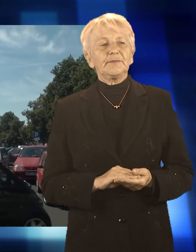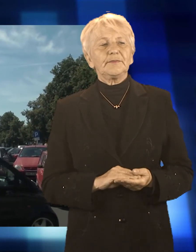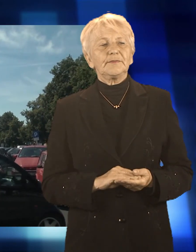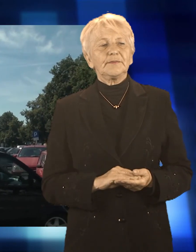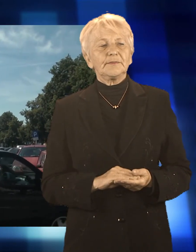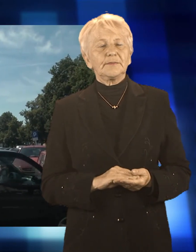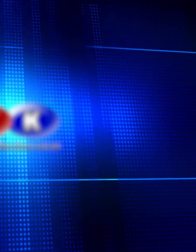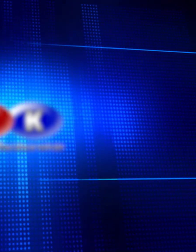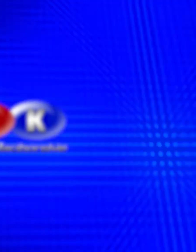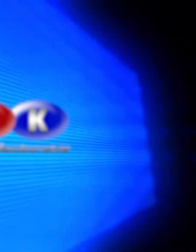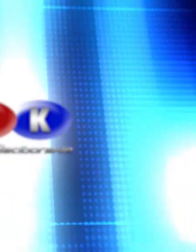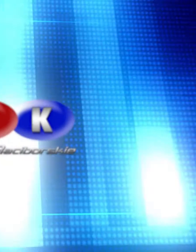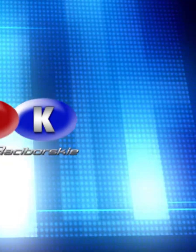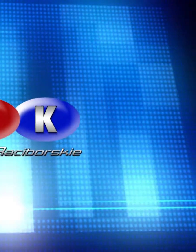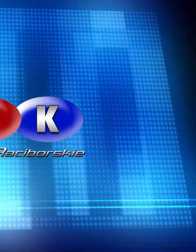Mirosław Lęk.